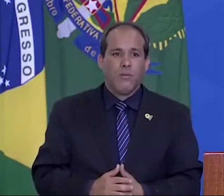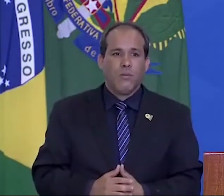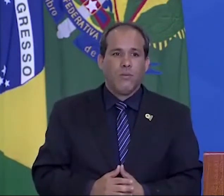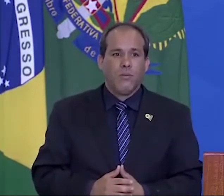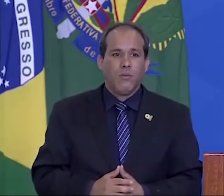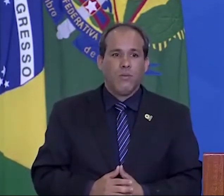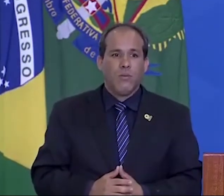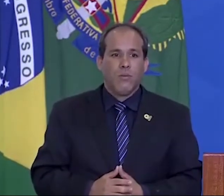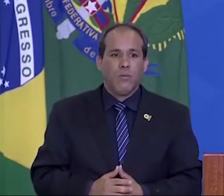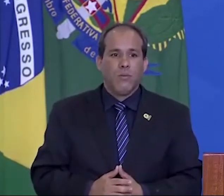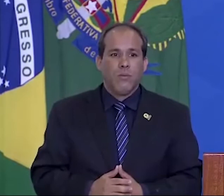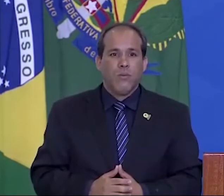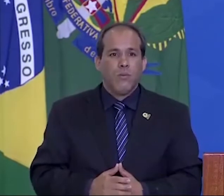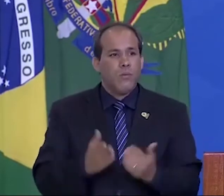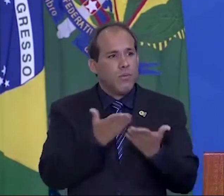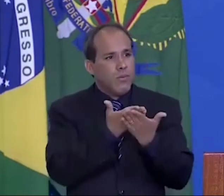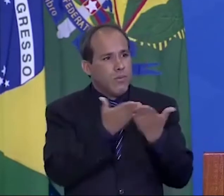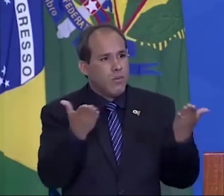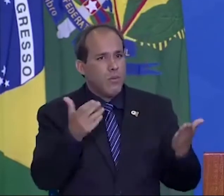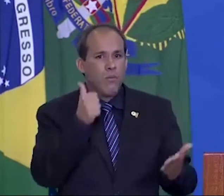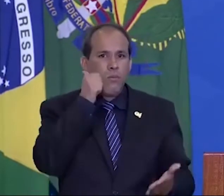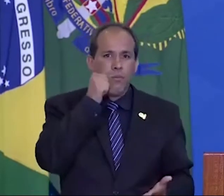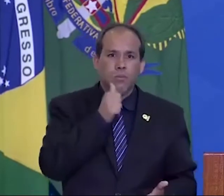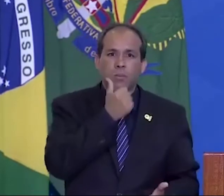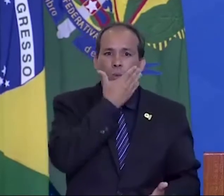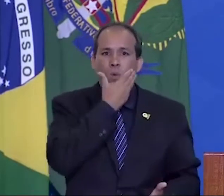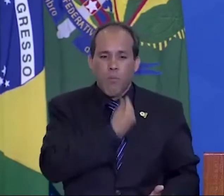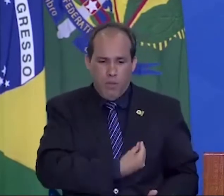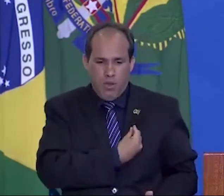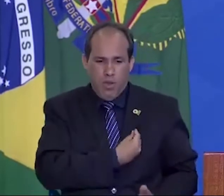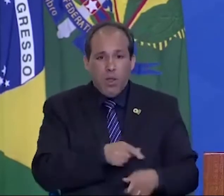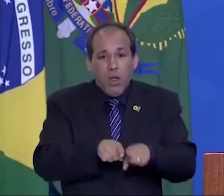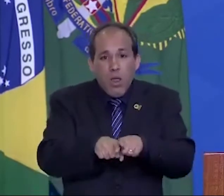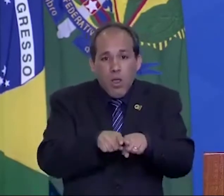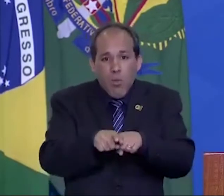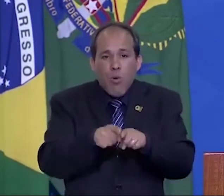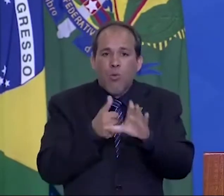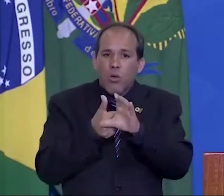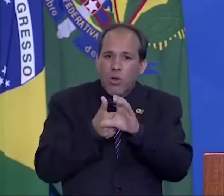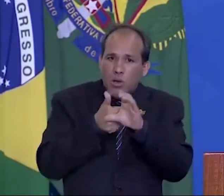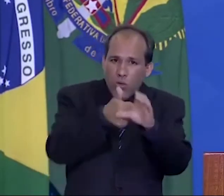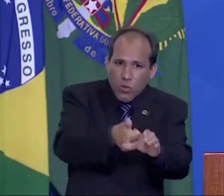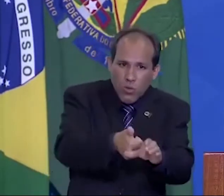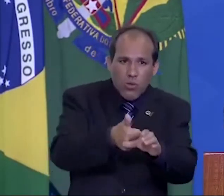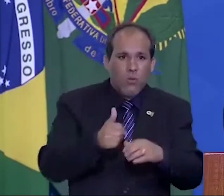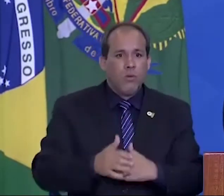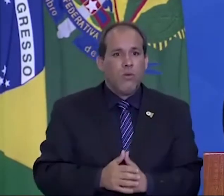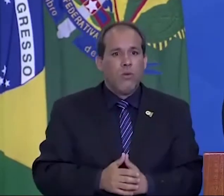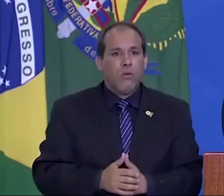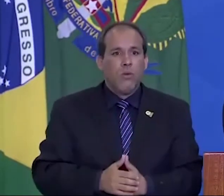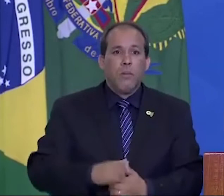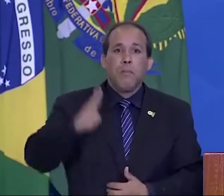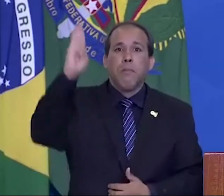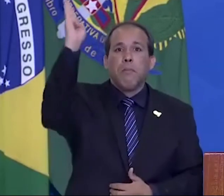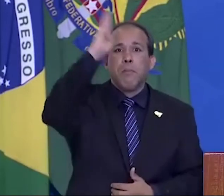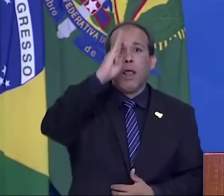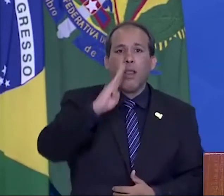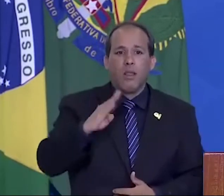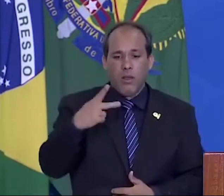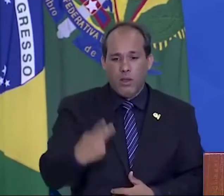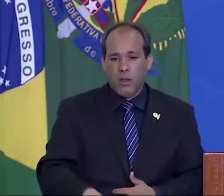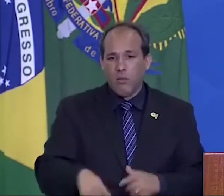Meus senhores, minhas senhoras, irmãos, cristãos, brasileiros.